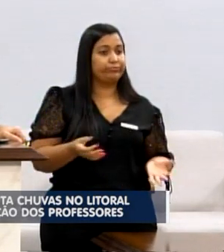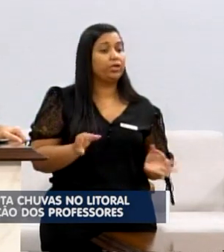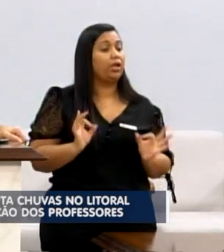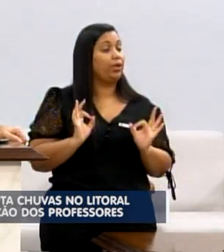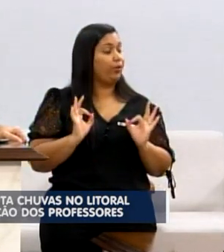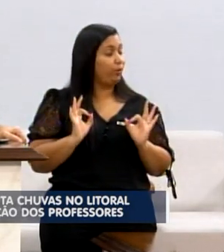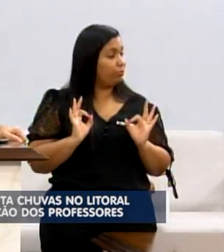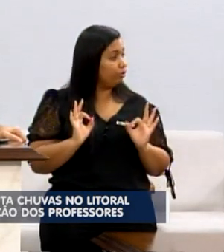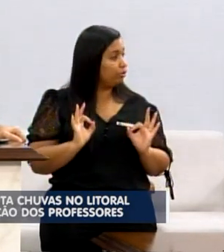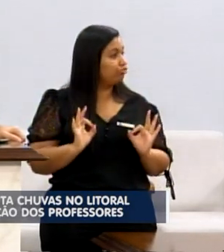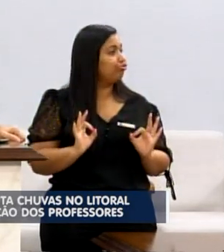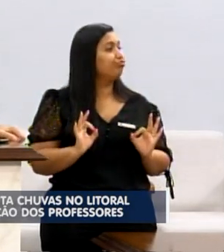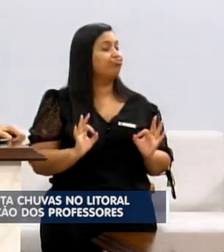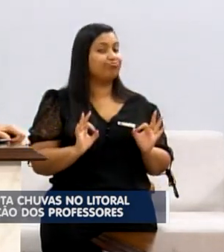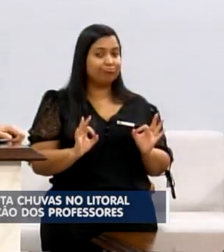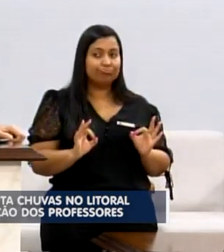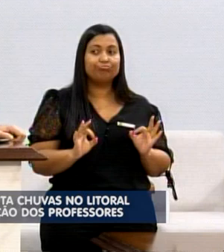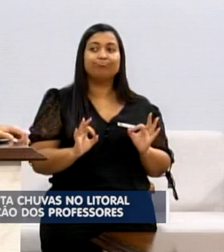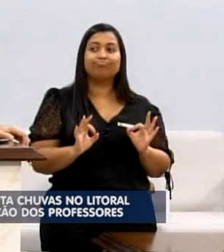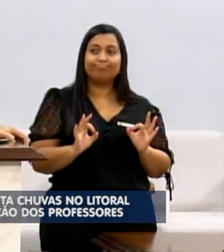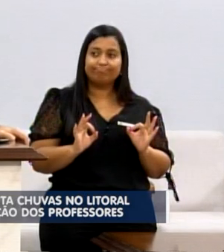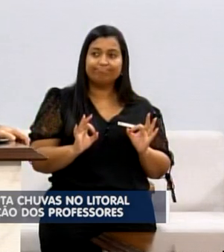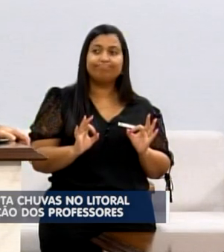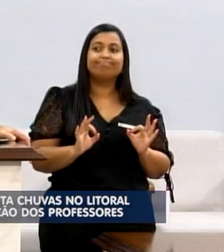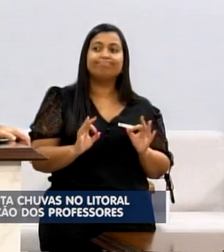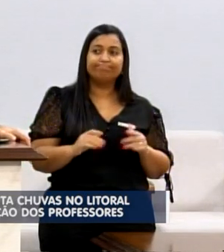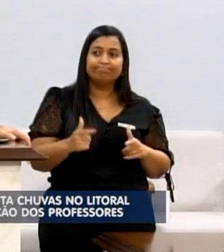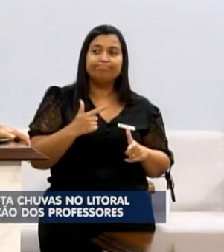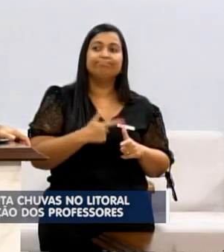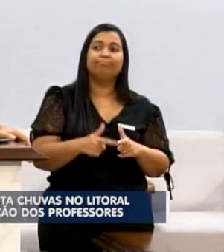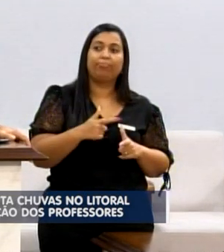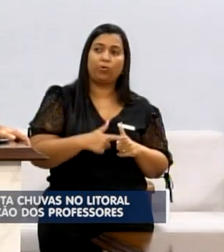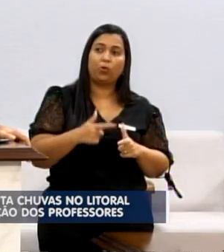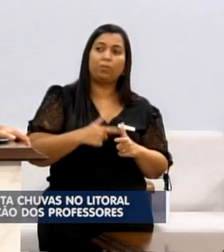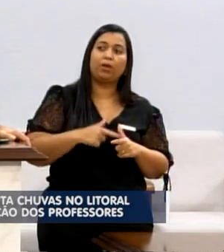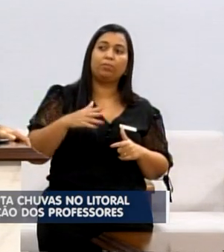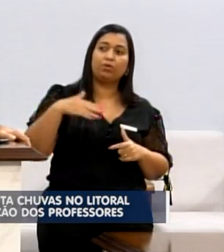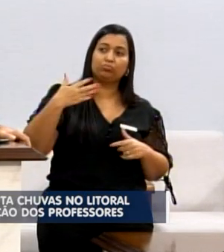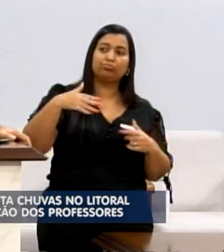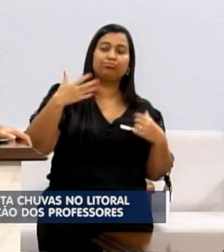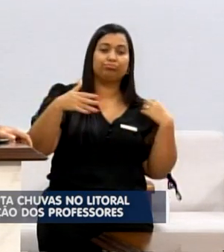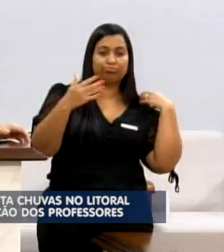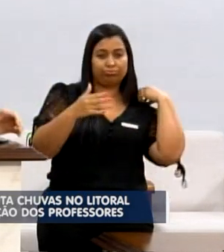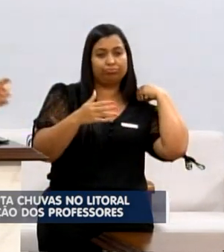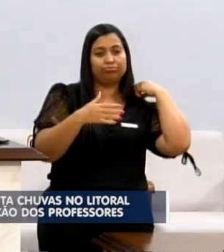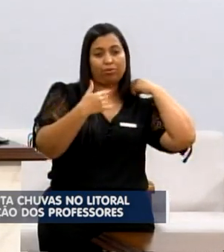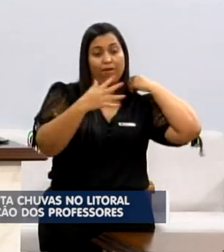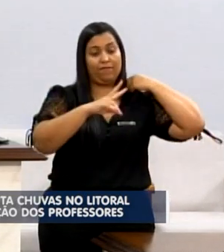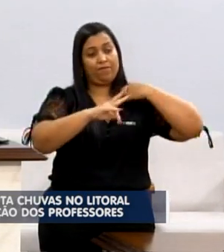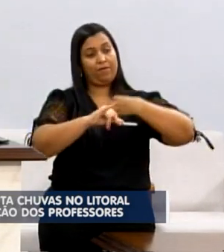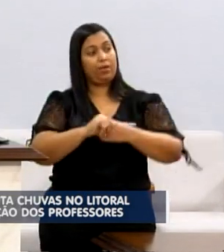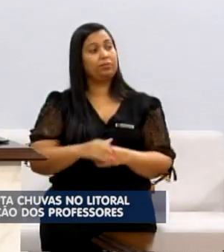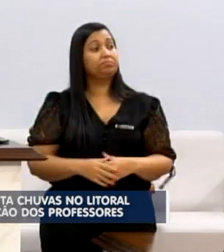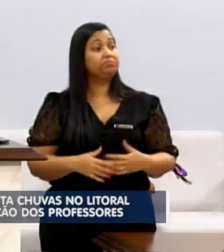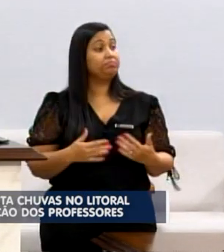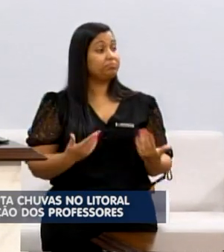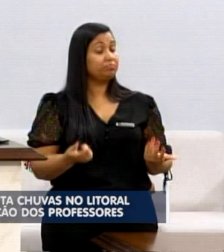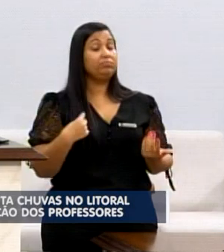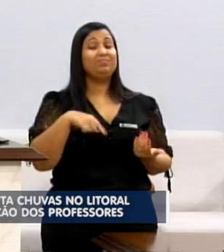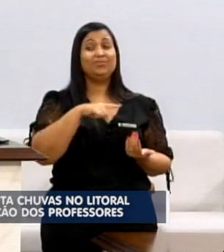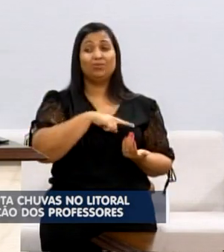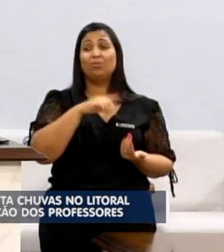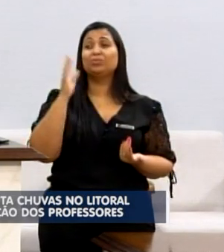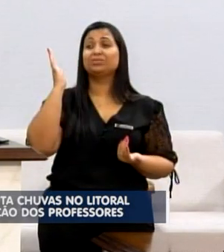a situação tende a se complicar muito mais ainda. Até porque a gente sabe que